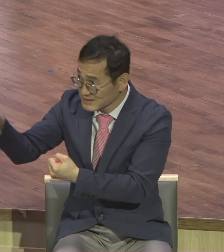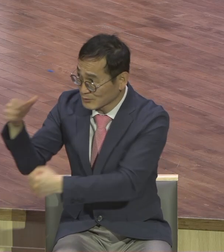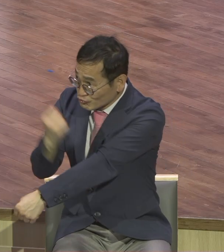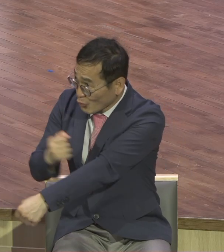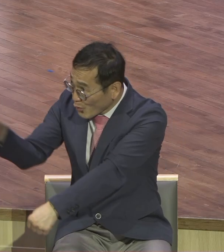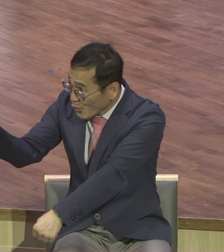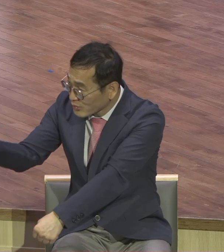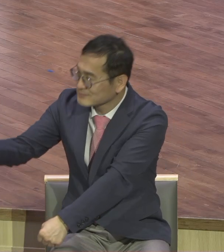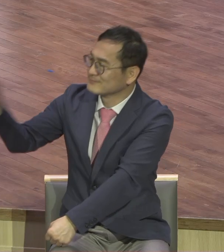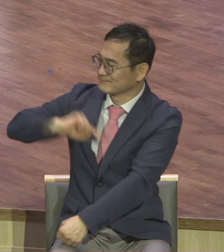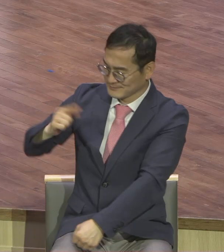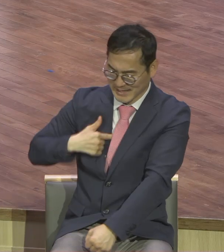내 차례다.